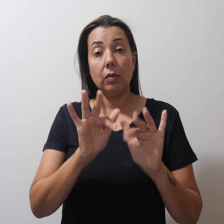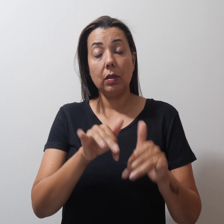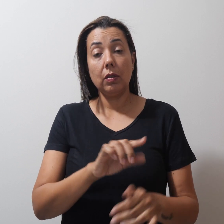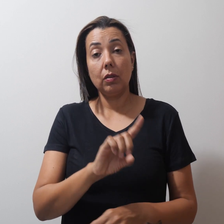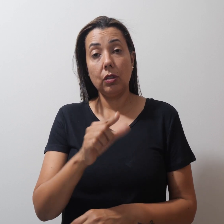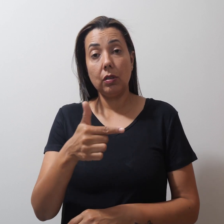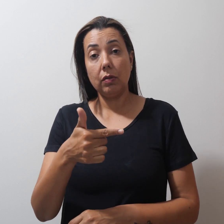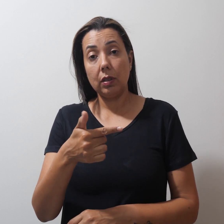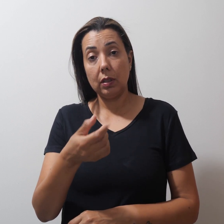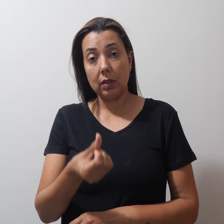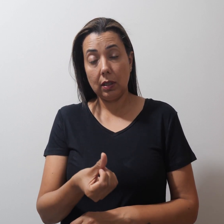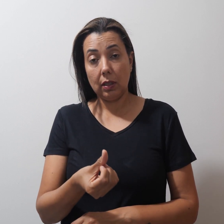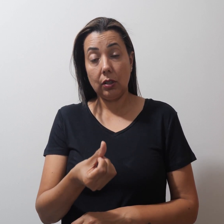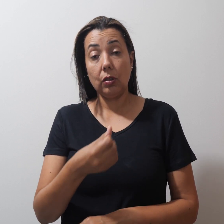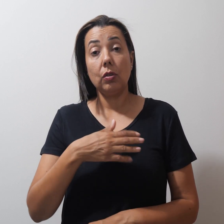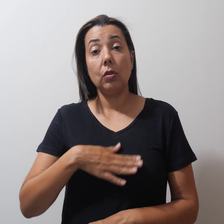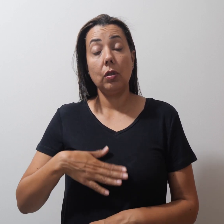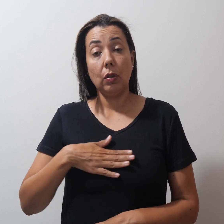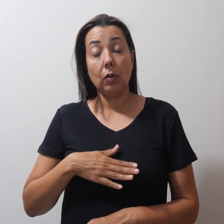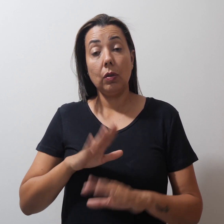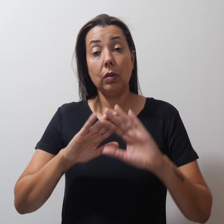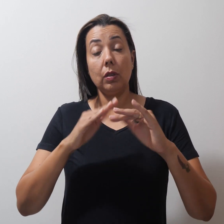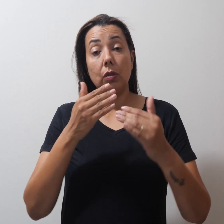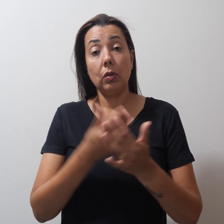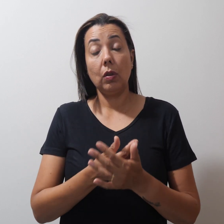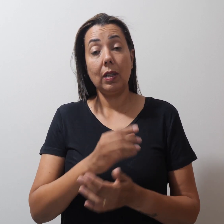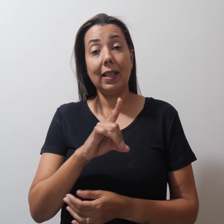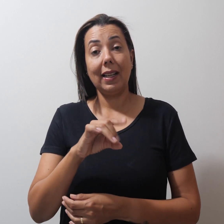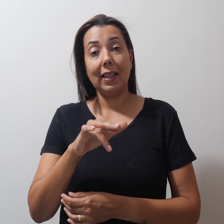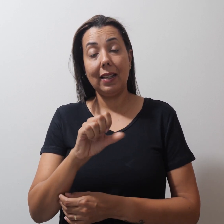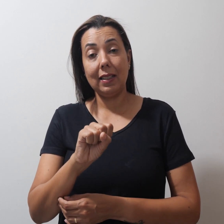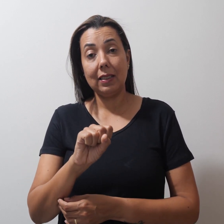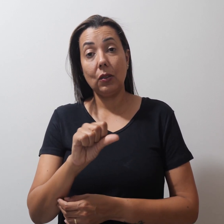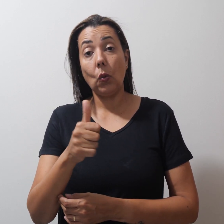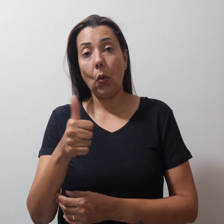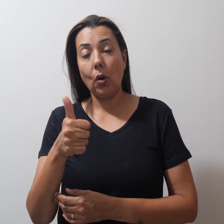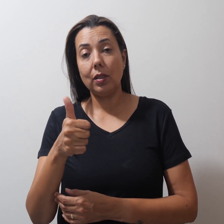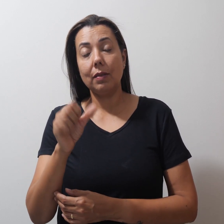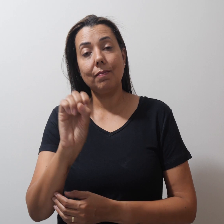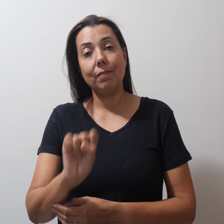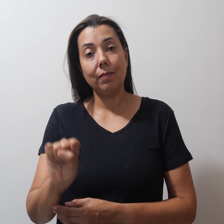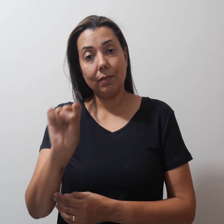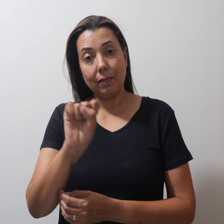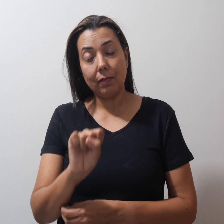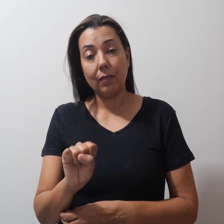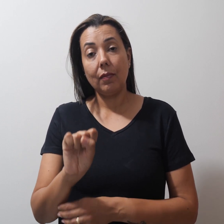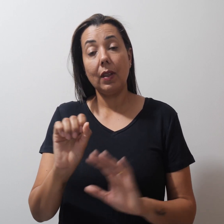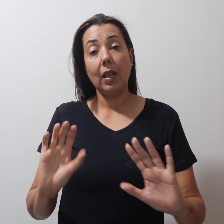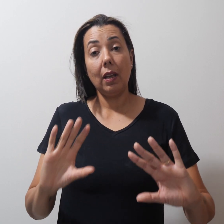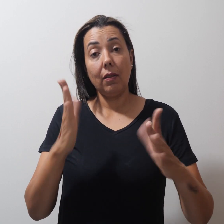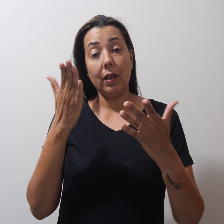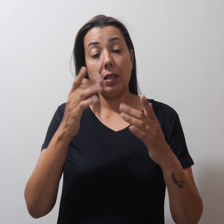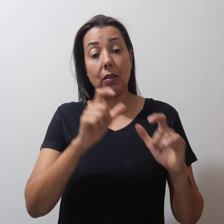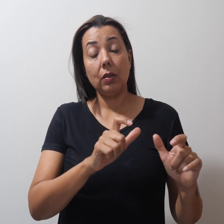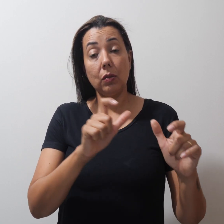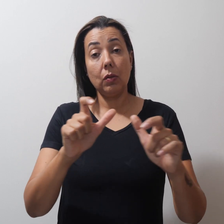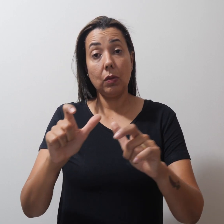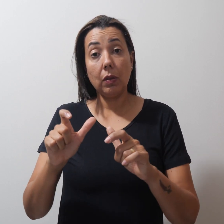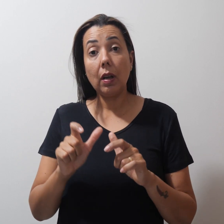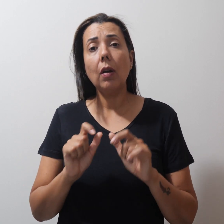26 de agosto pela Escola Classe 11 de Sobradinho. A Festa das Regiões é o momento